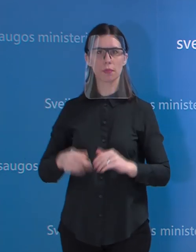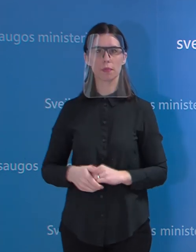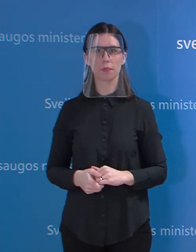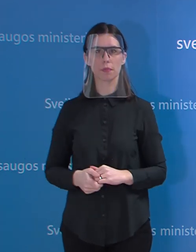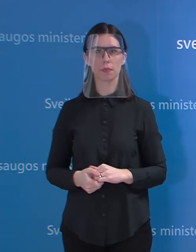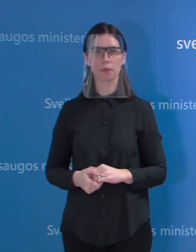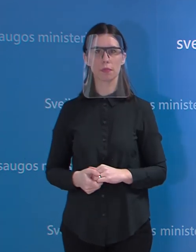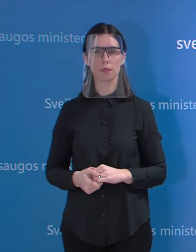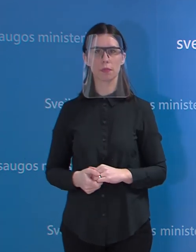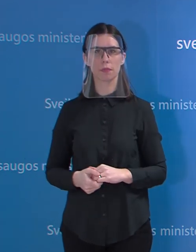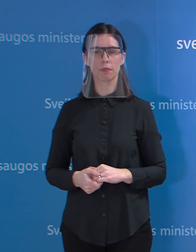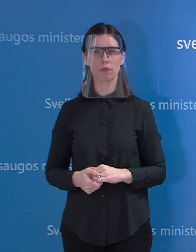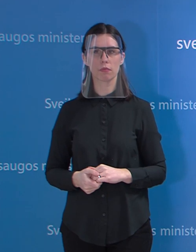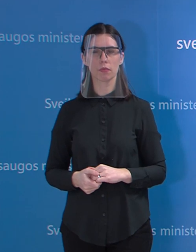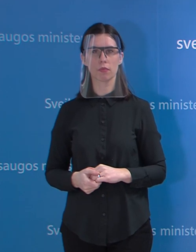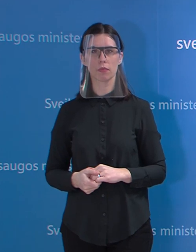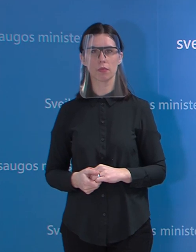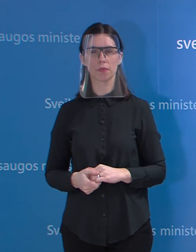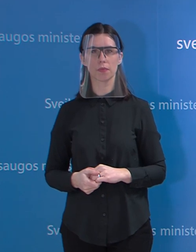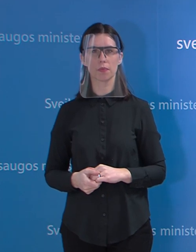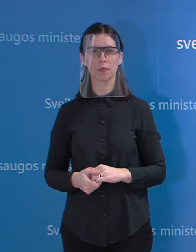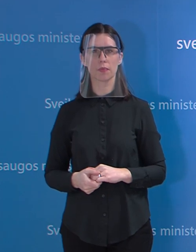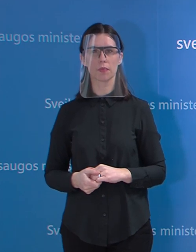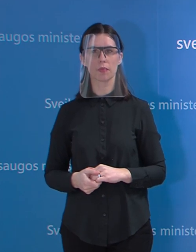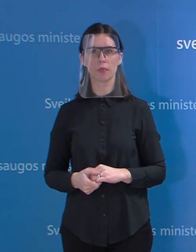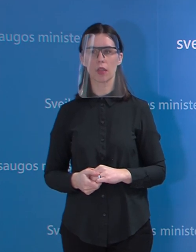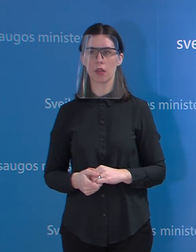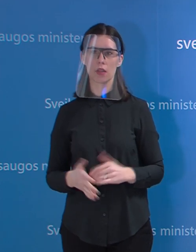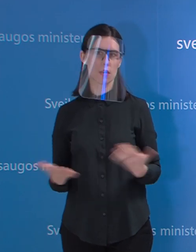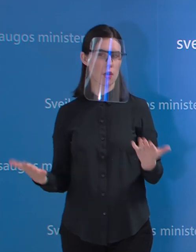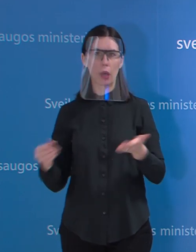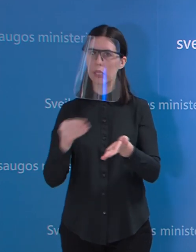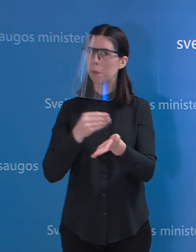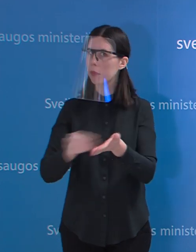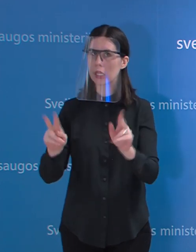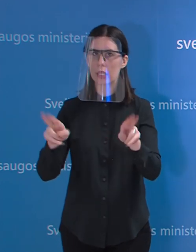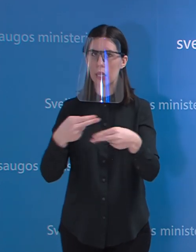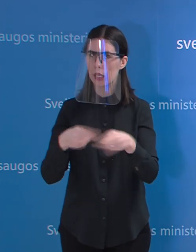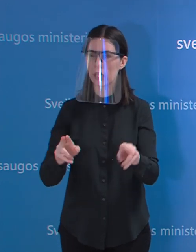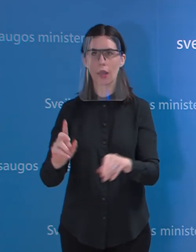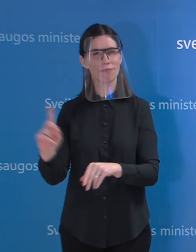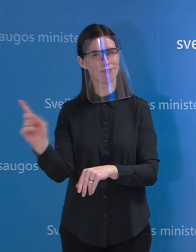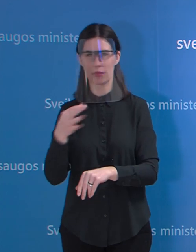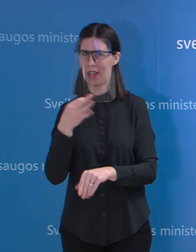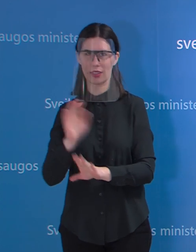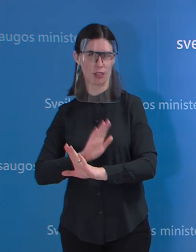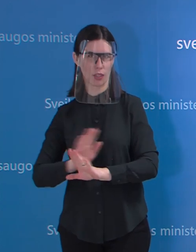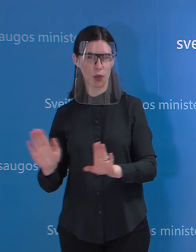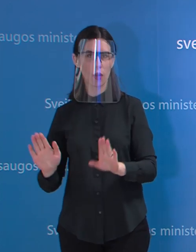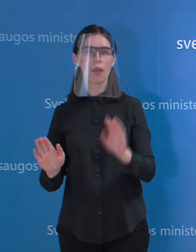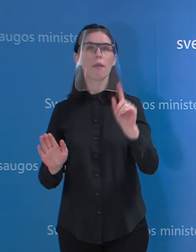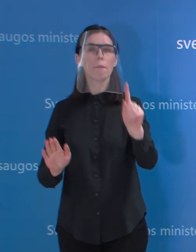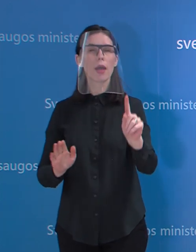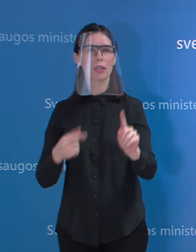tai nebuvo raginimai gyventojams nesipirkti kaukių. Ką aš kritikavau, tai tai, kad žmonės supirkia